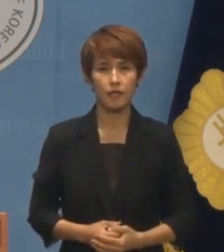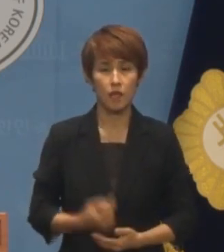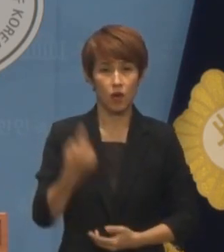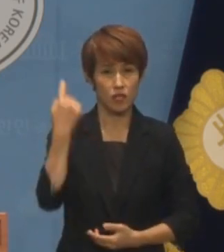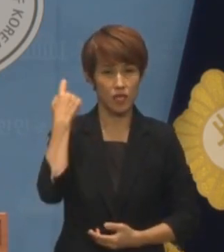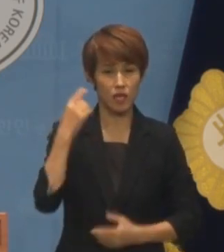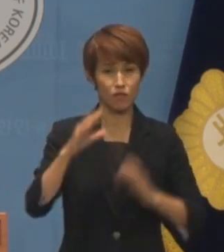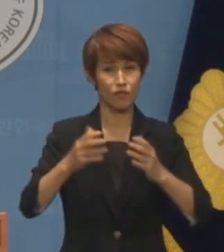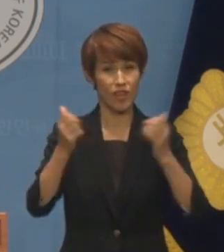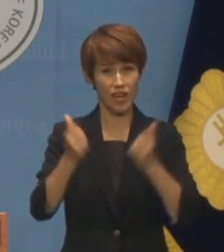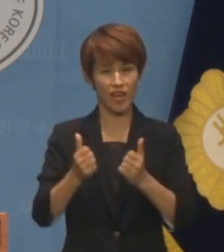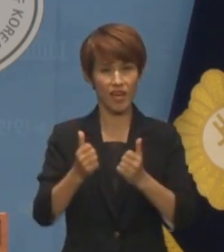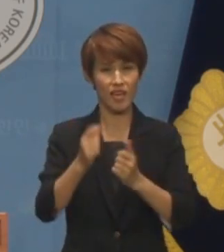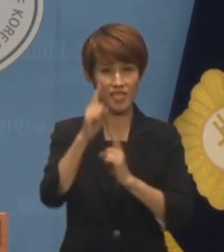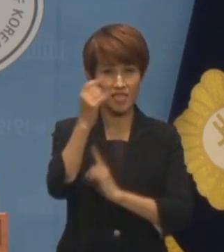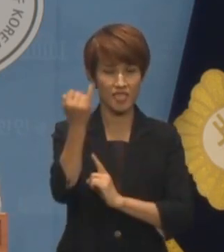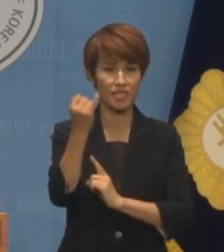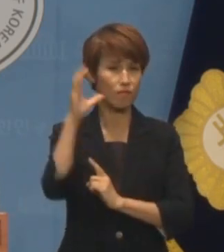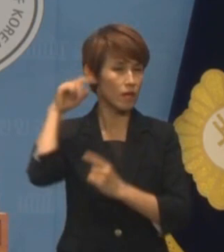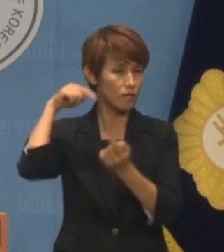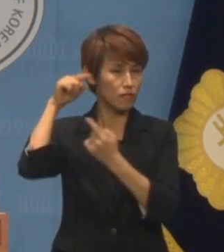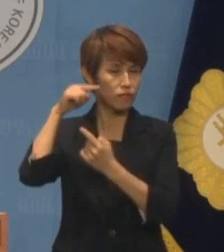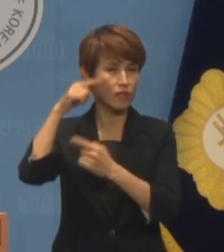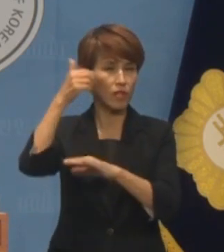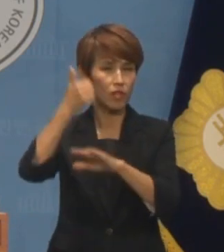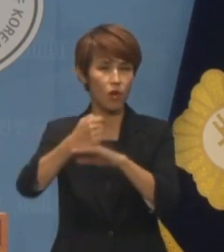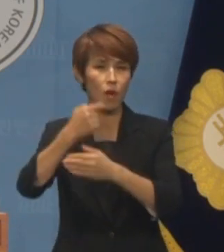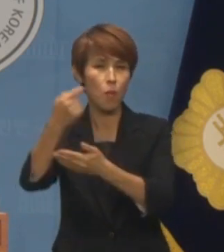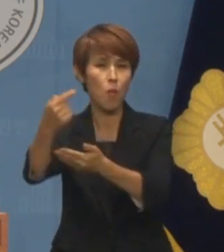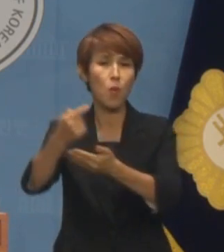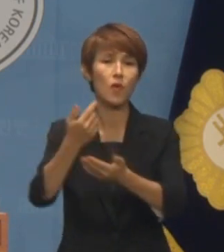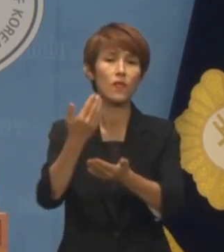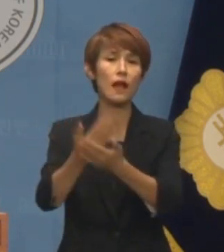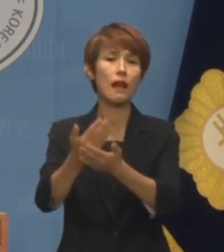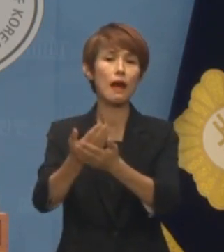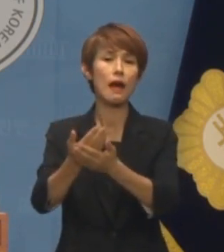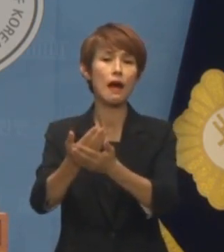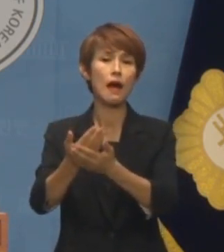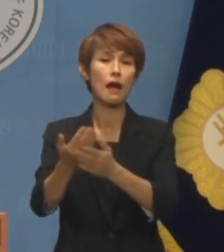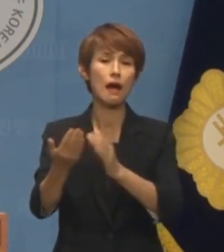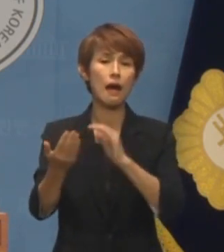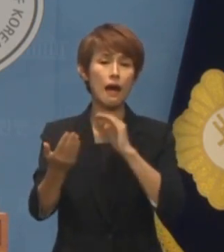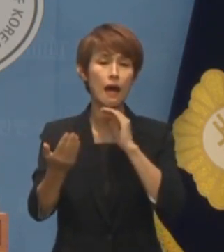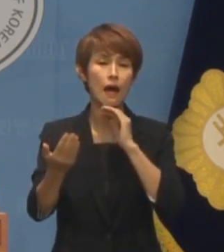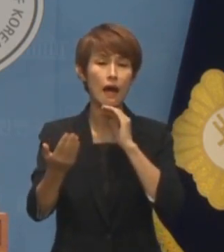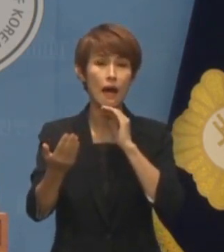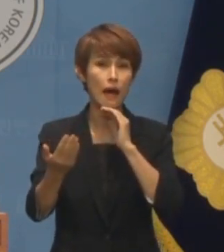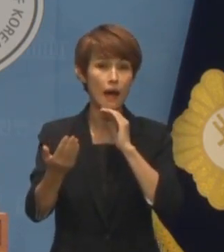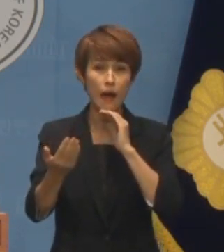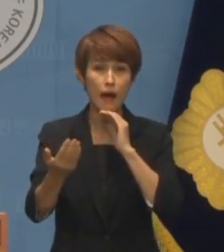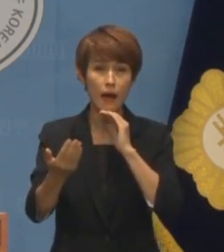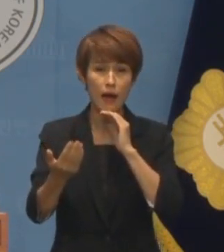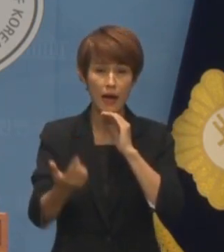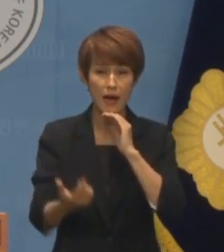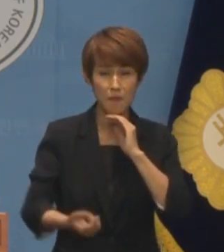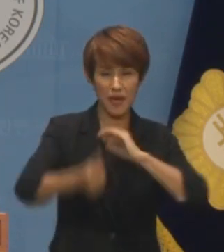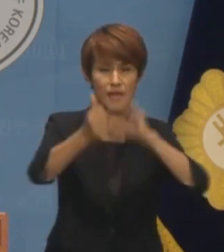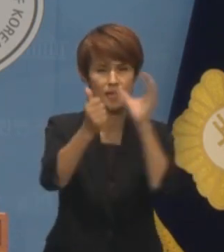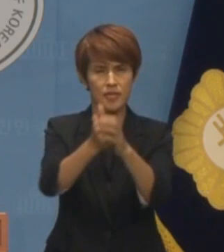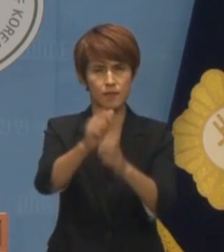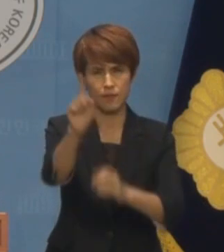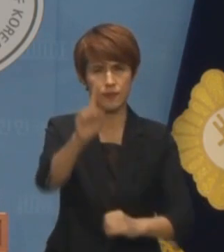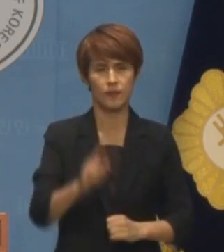국회에 이 씨의 인사청문 경과보고서를 송부해달라고 해놓고 단 하루도 기다리지 못한 겁니다